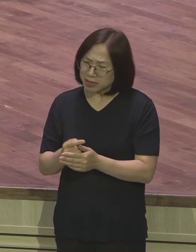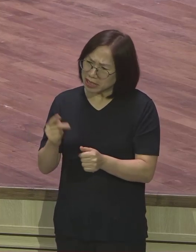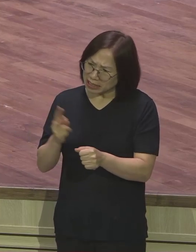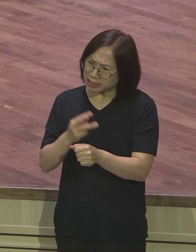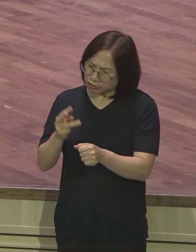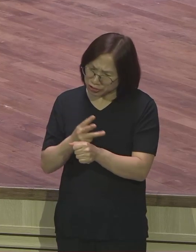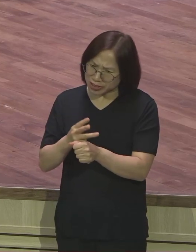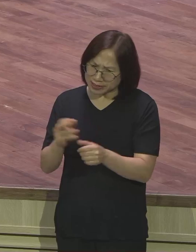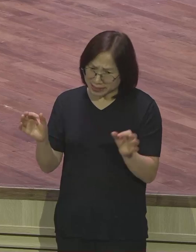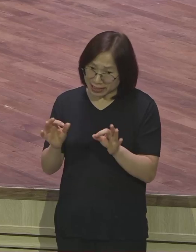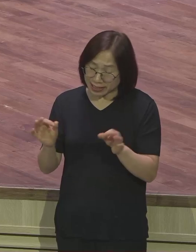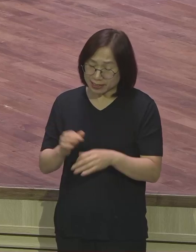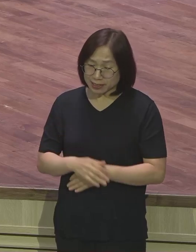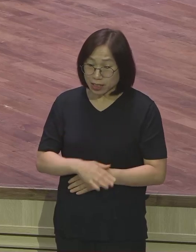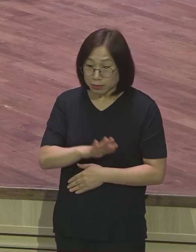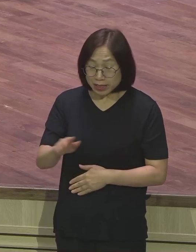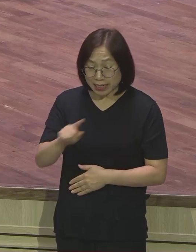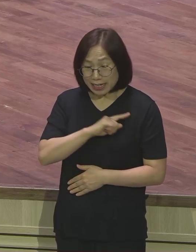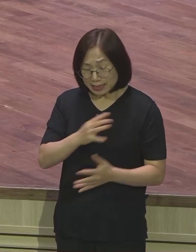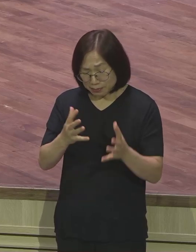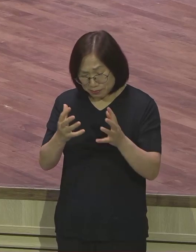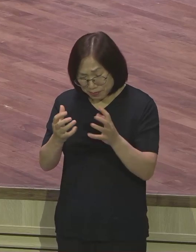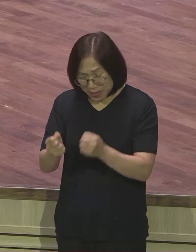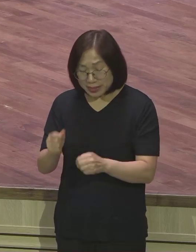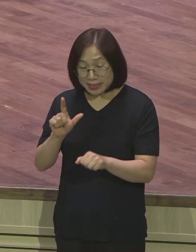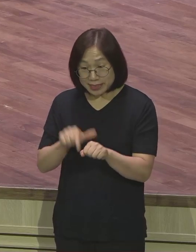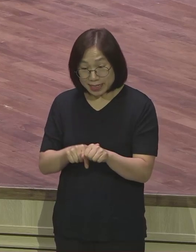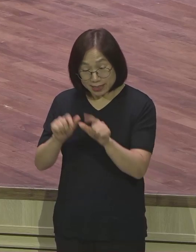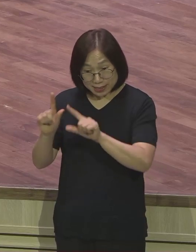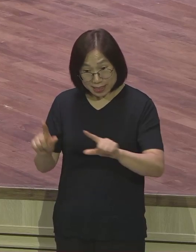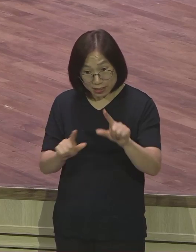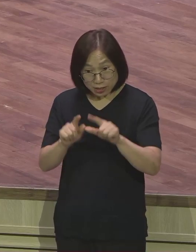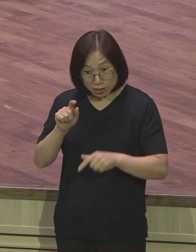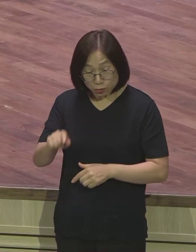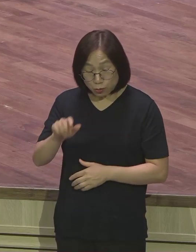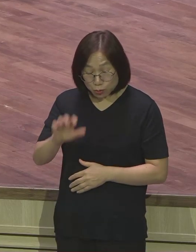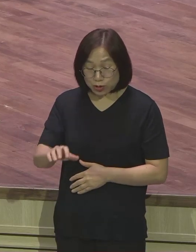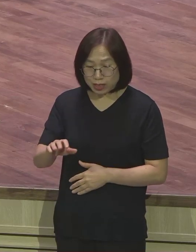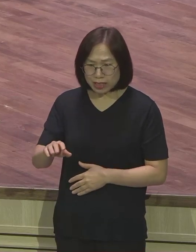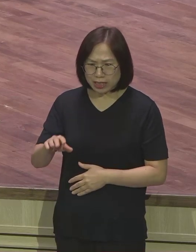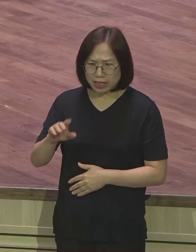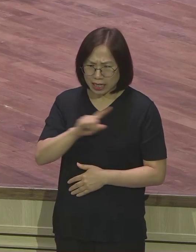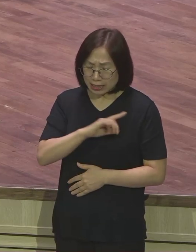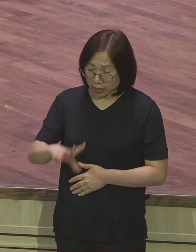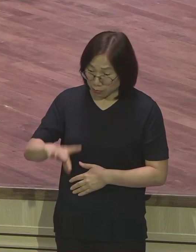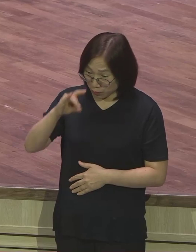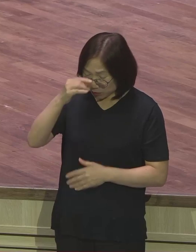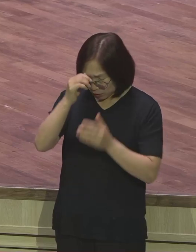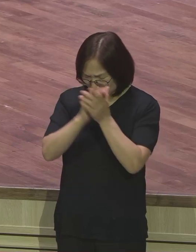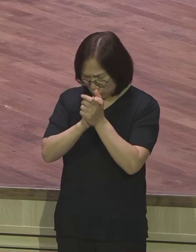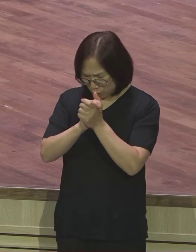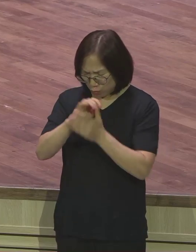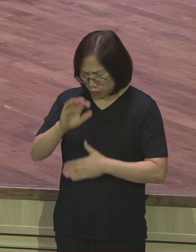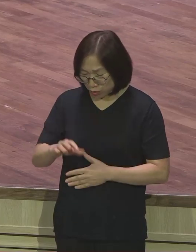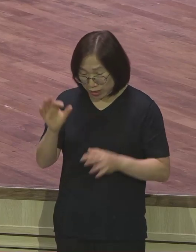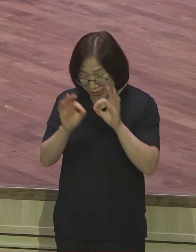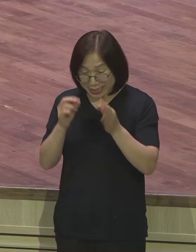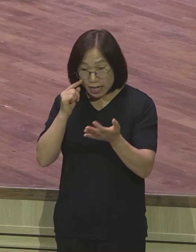여러분들이 가장 많은 시간을 보내는 그곳 그곳에서 가장 먼저 기도처를 찾고 기도처를 세우시기